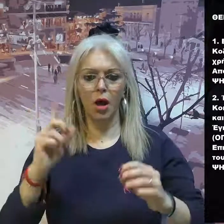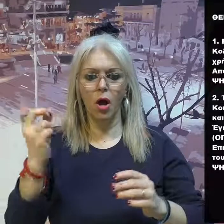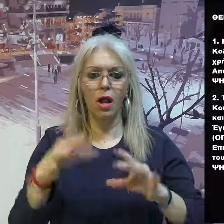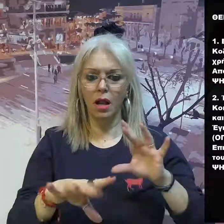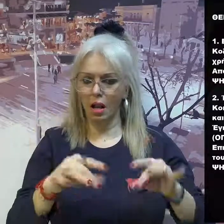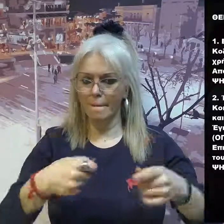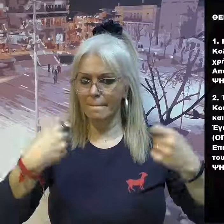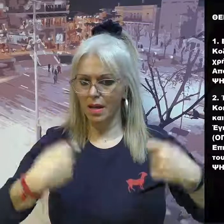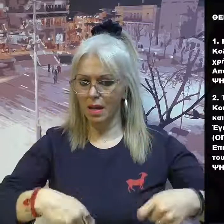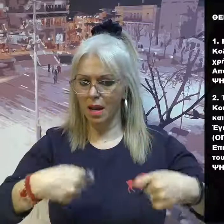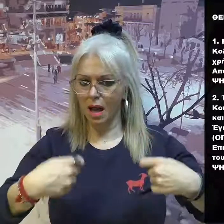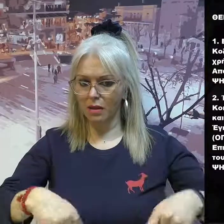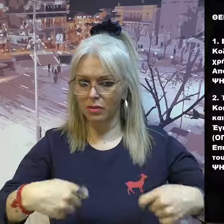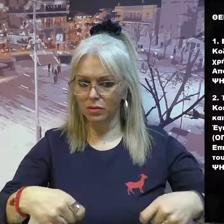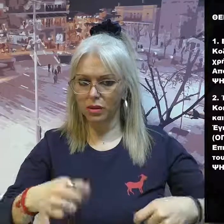Ψηφίστηκε κατά πλειοψηφία